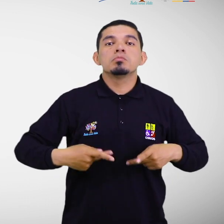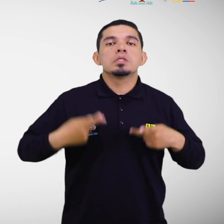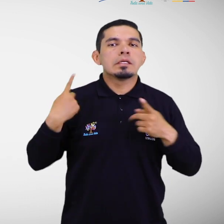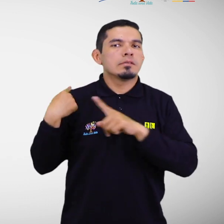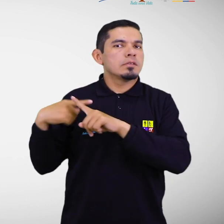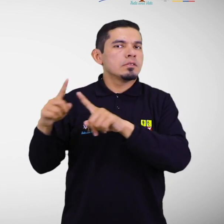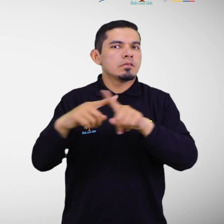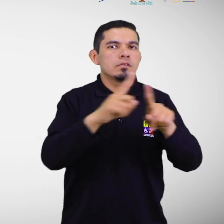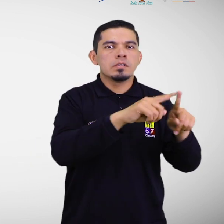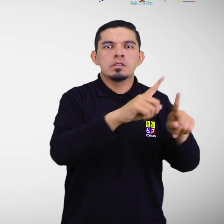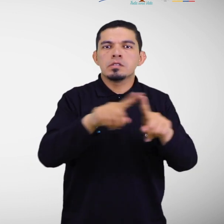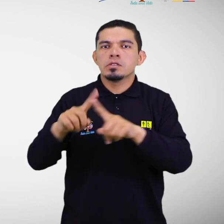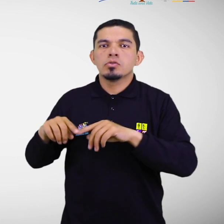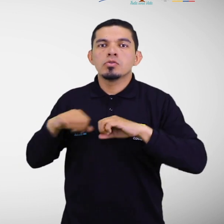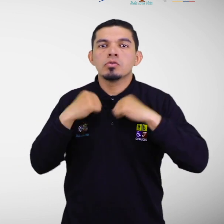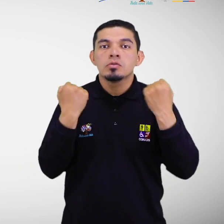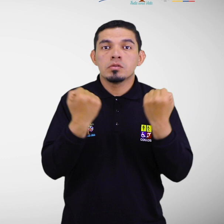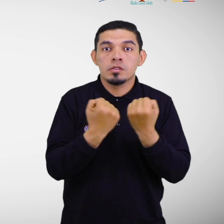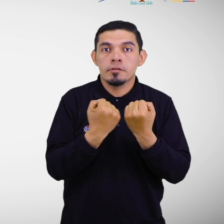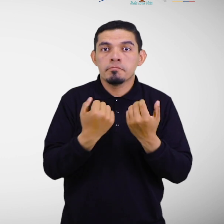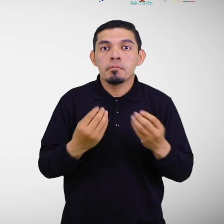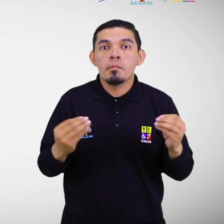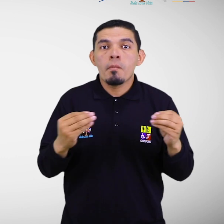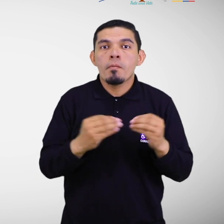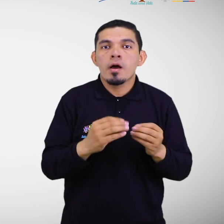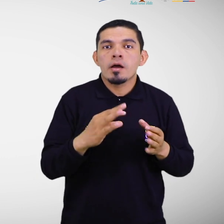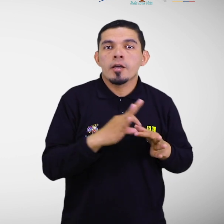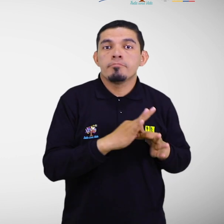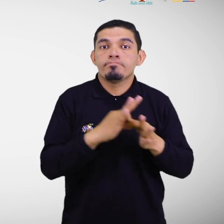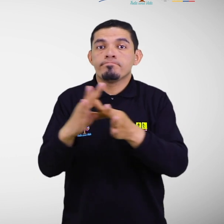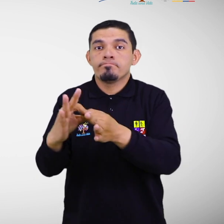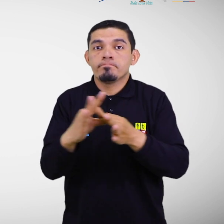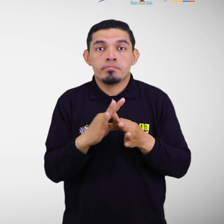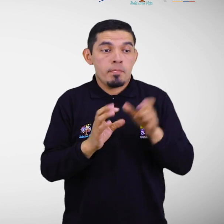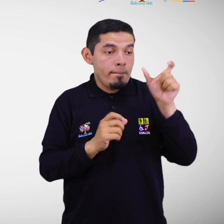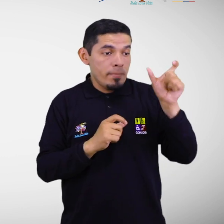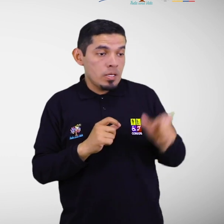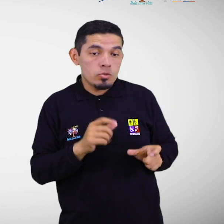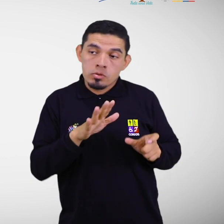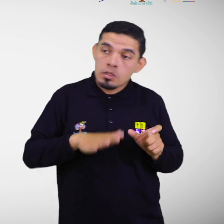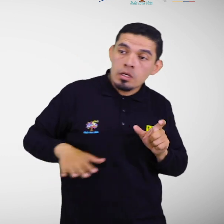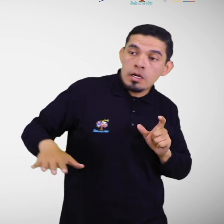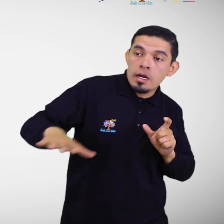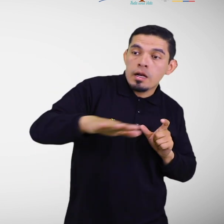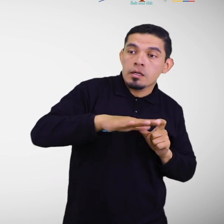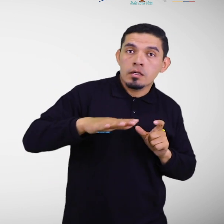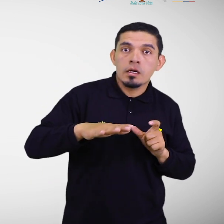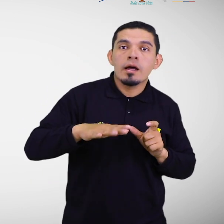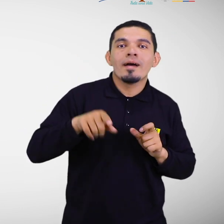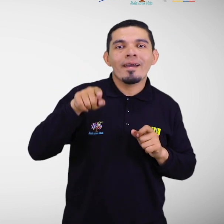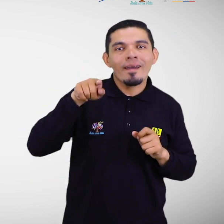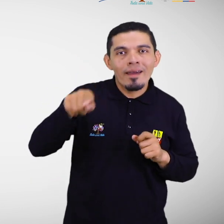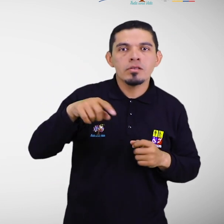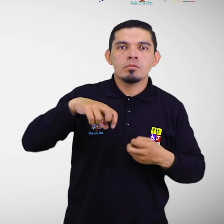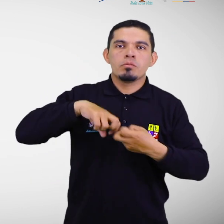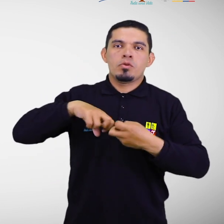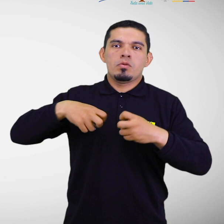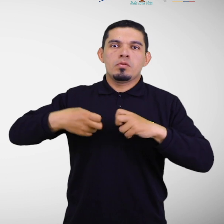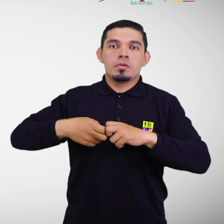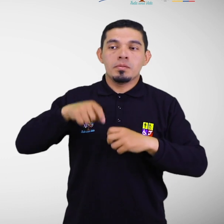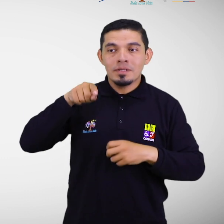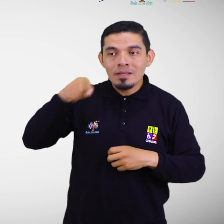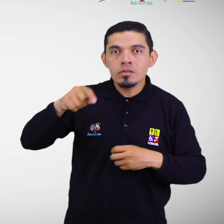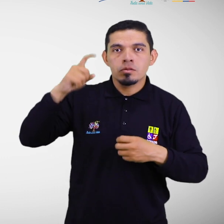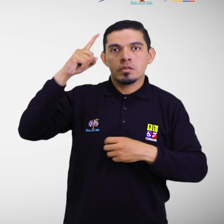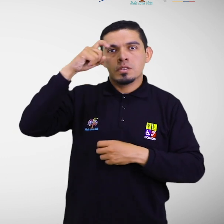diversidad social. Se resalta la relación entre la persona y su entorno, reconociendo que las dificultades y limitaciones